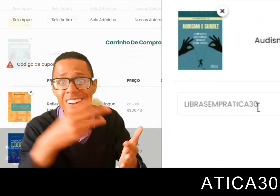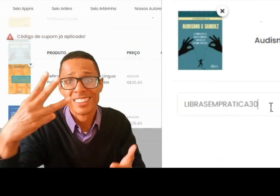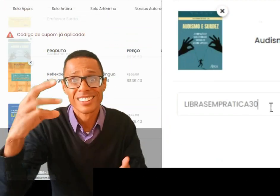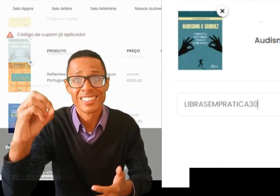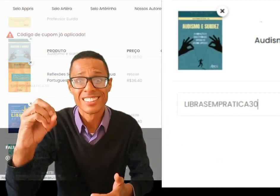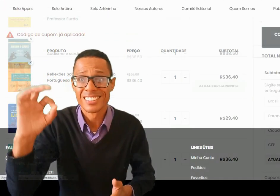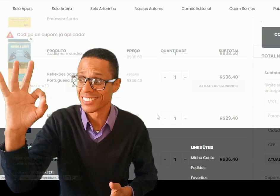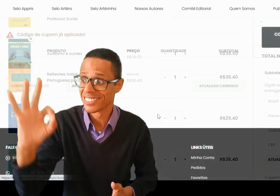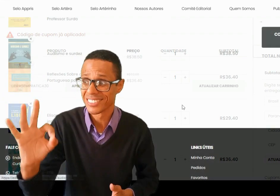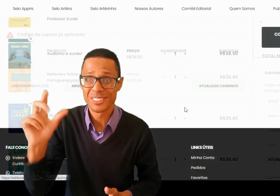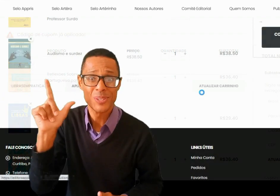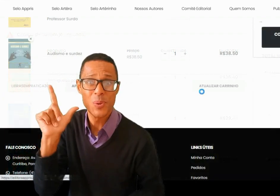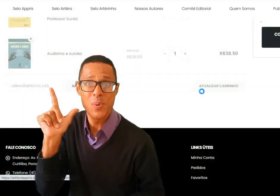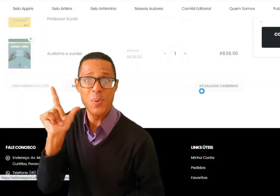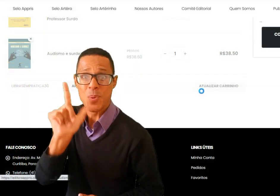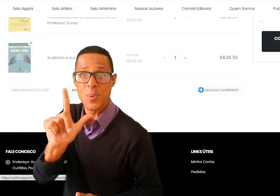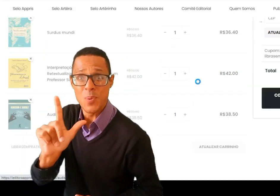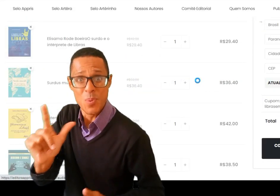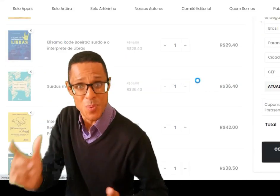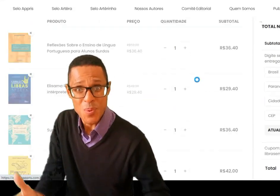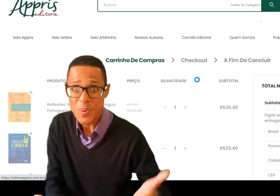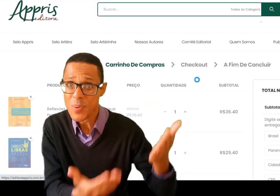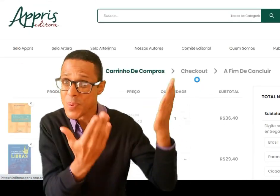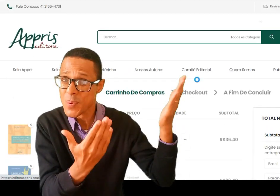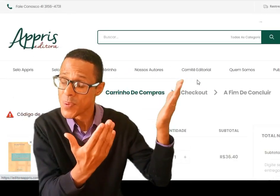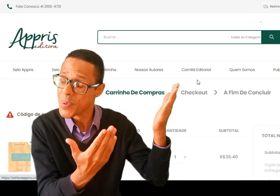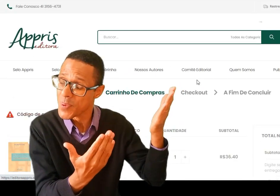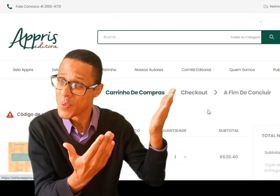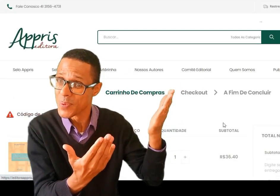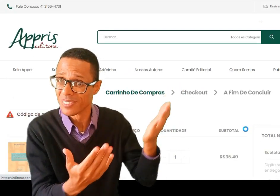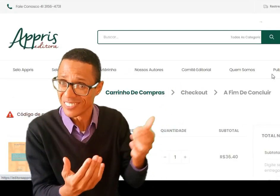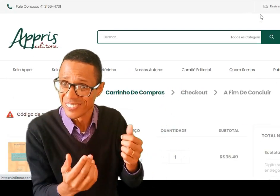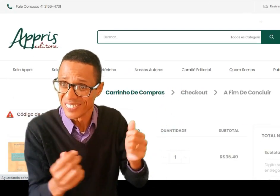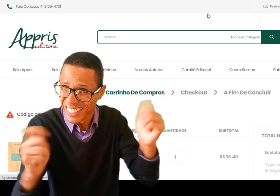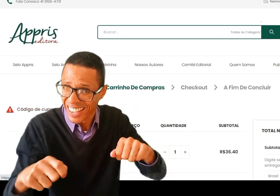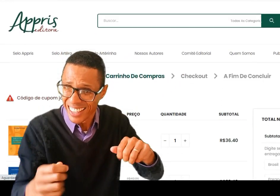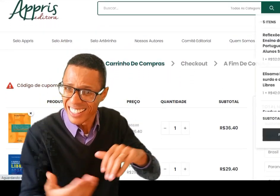Já ganhou 30% de desconto ao finalizar a sua compra!